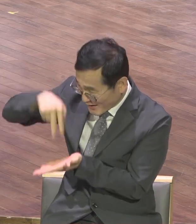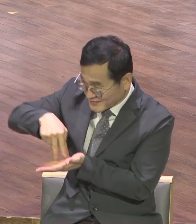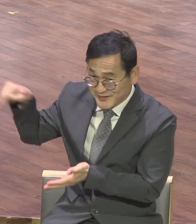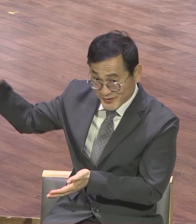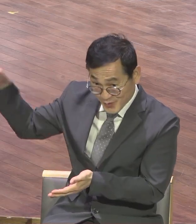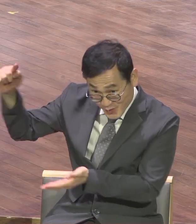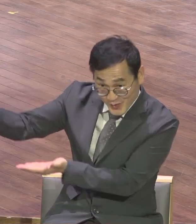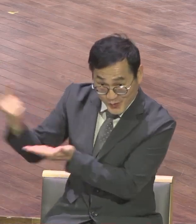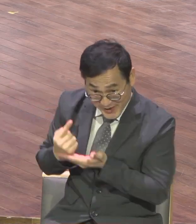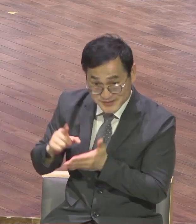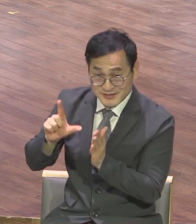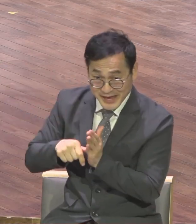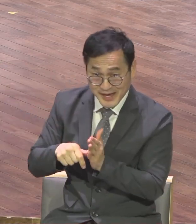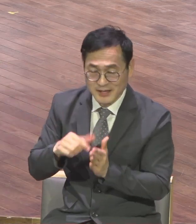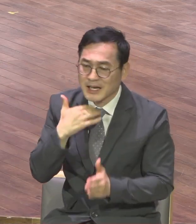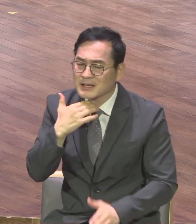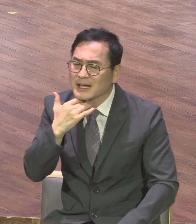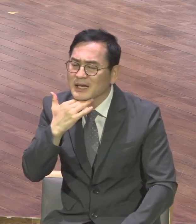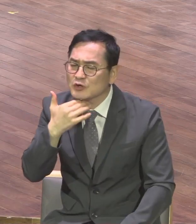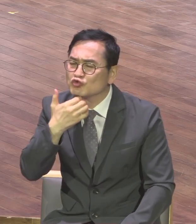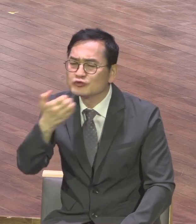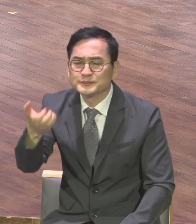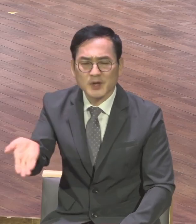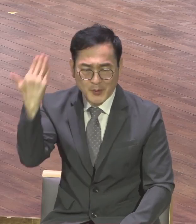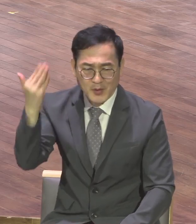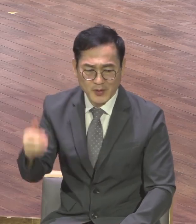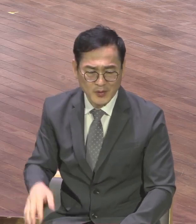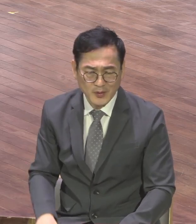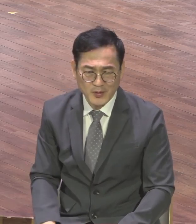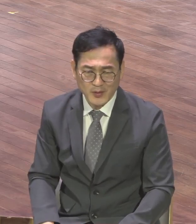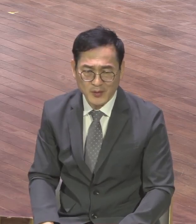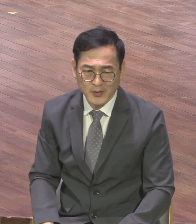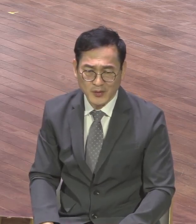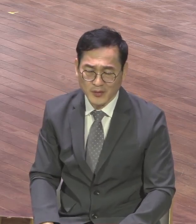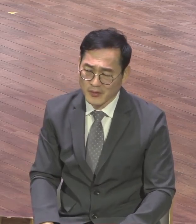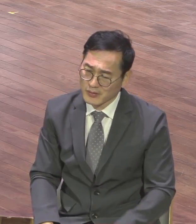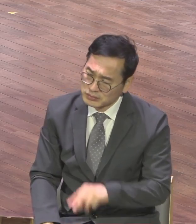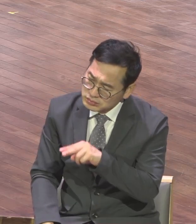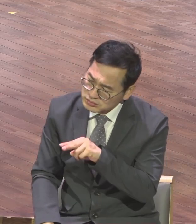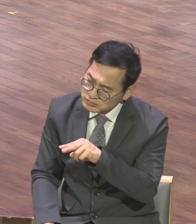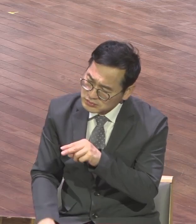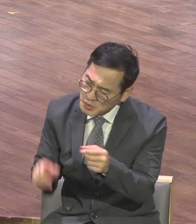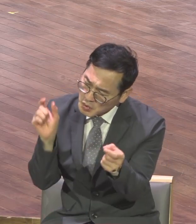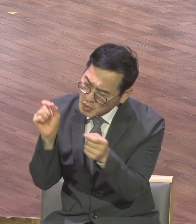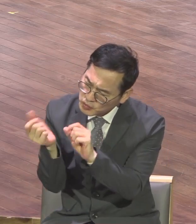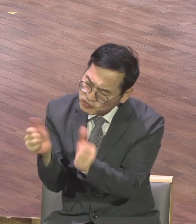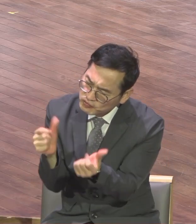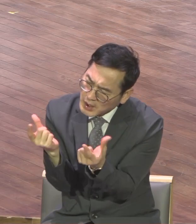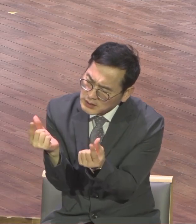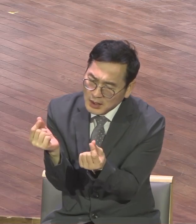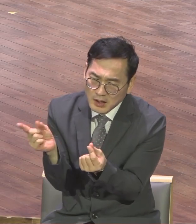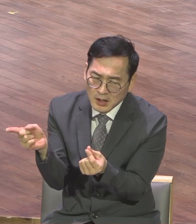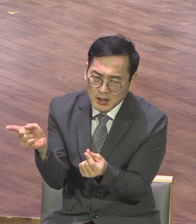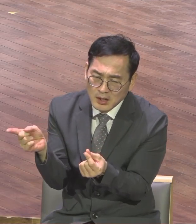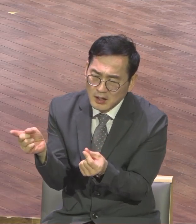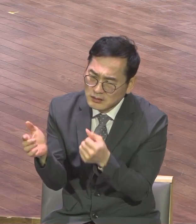송혜씨가 멀쩡하게 사회에 보이지만 내가 볼 땐 얼마나 못 살 것 같아 그리고 내 방에 왔을 때 나는 무조건 영접시켰습니다